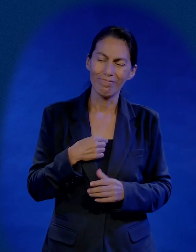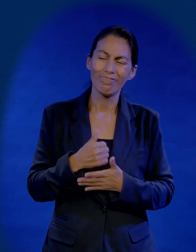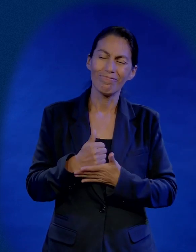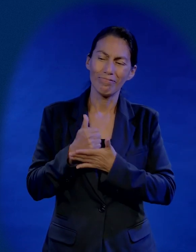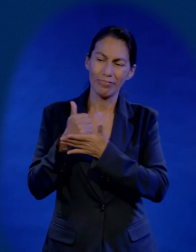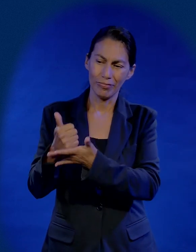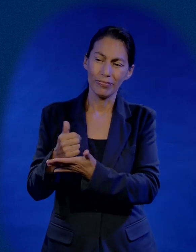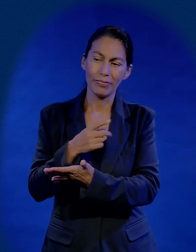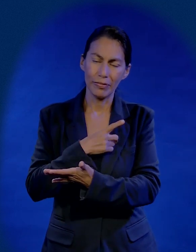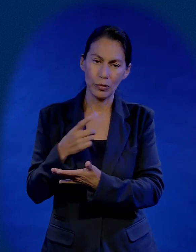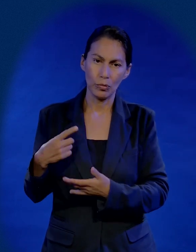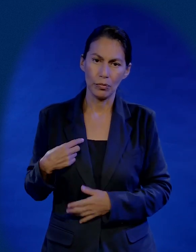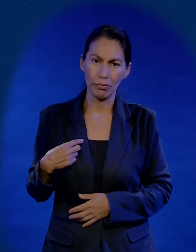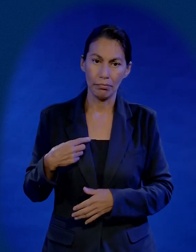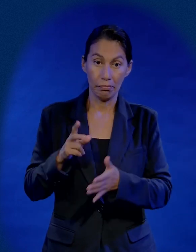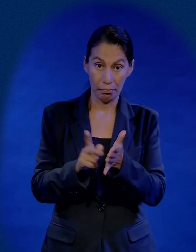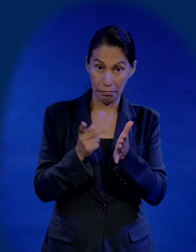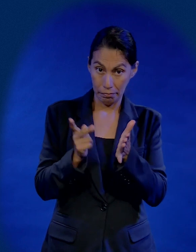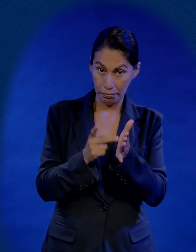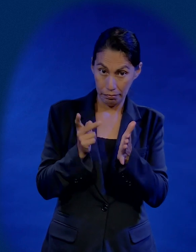Yo tengo que ayudar a Jesús. Y lo intentó varias veces.